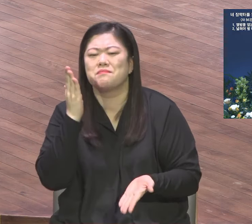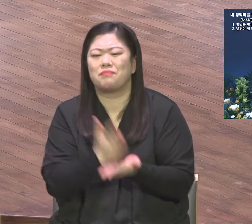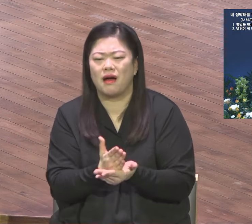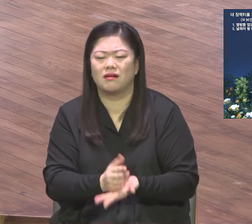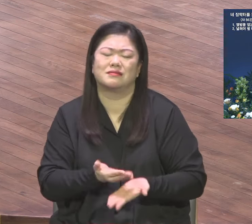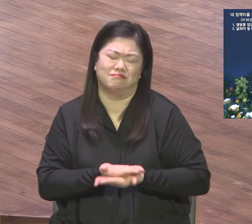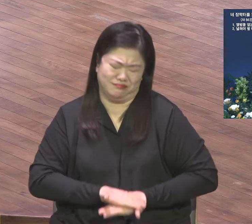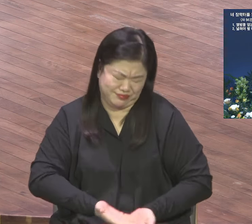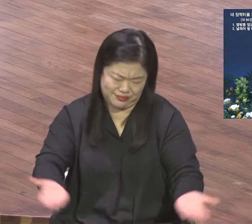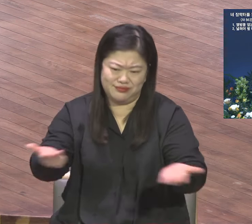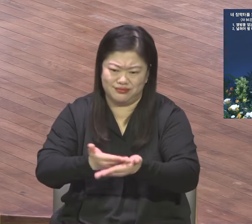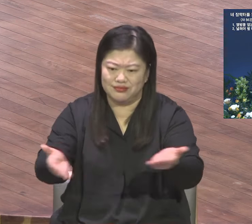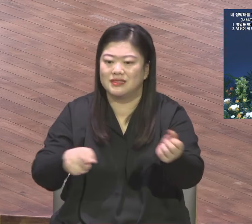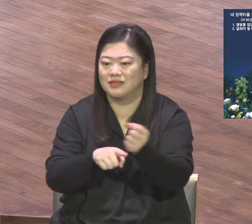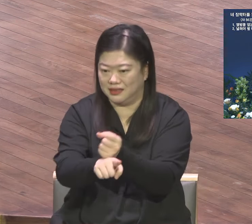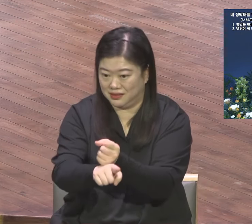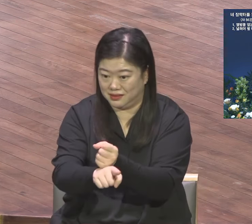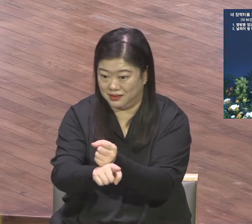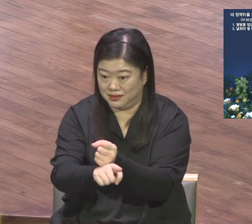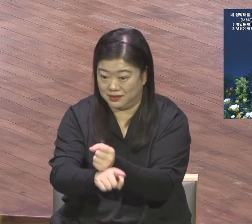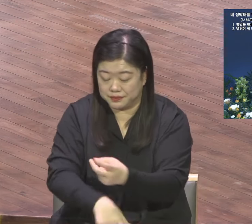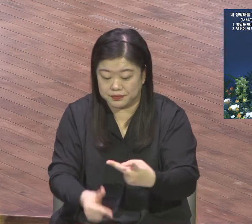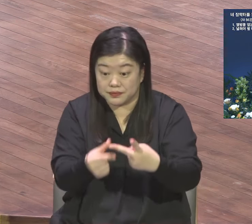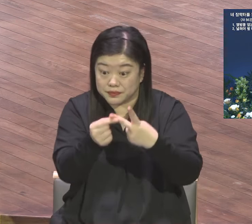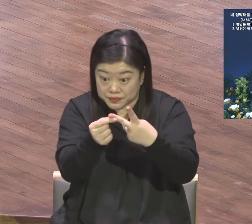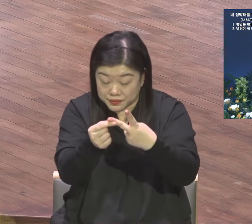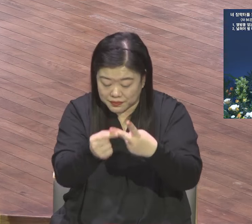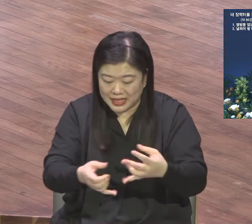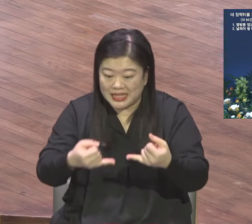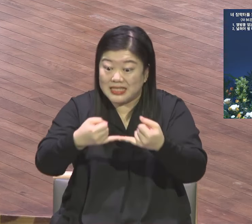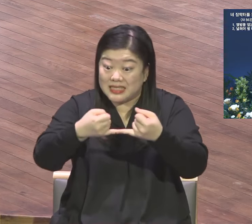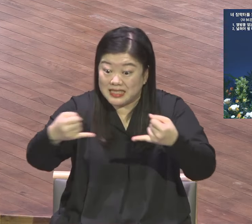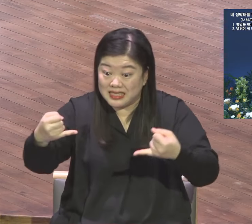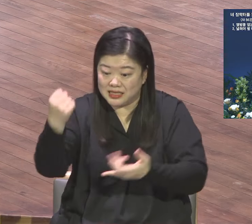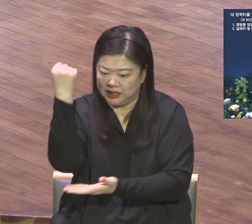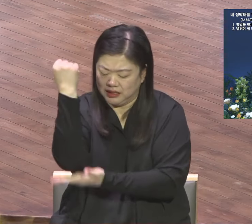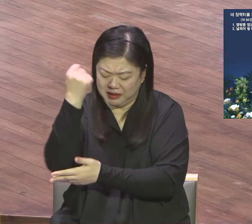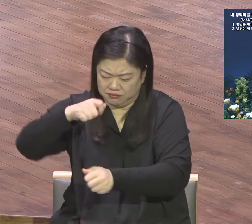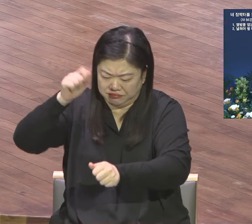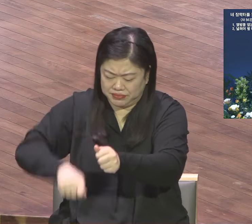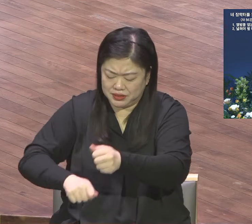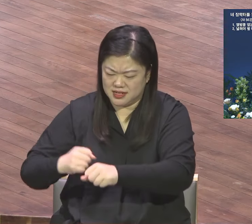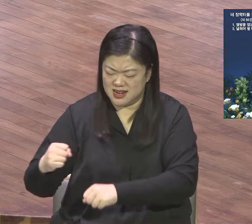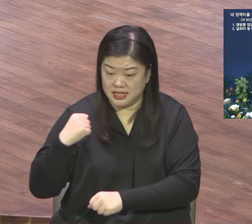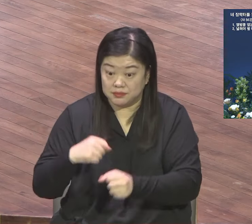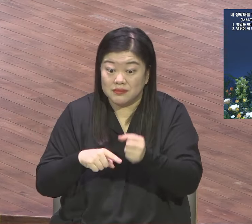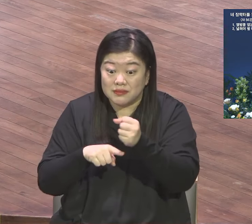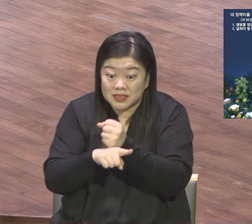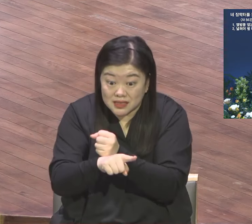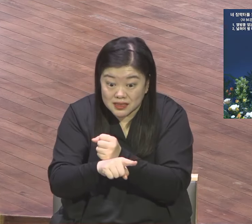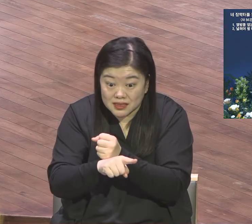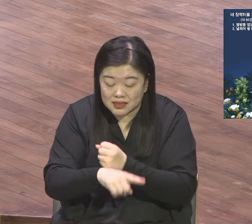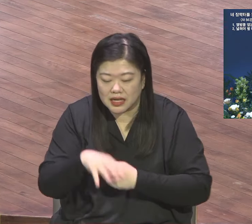경고해야 하라는 것은요 눈에 보이는 서른인과에 속지 말고 하나님 나라 확장을 해서 구체적으로 사실적으로 올인